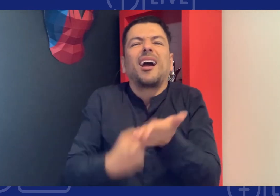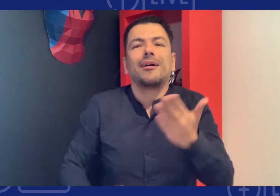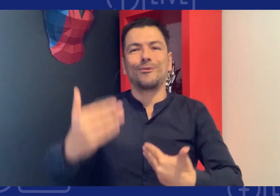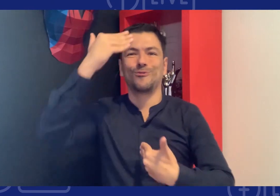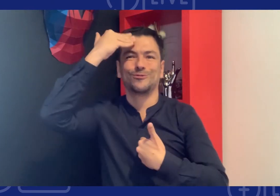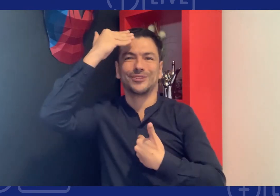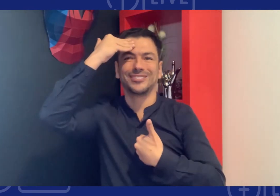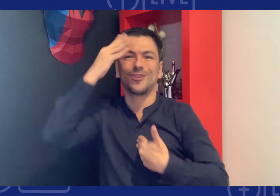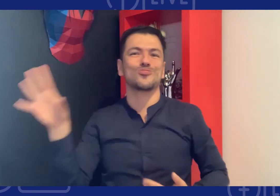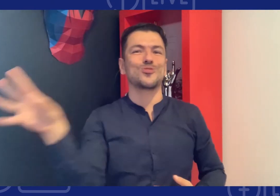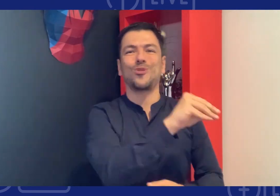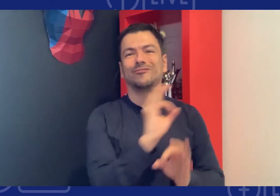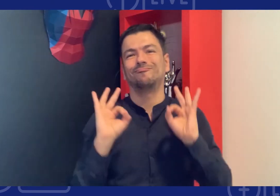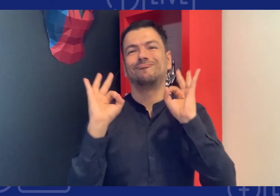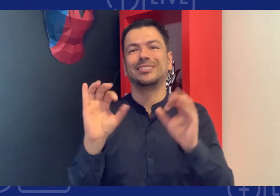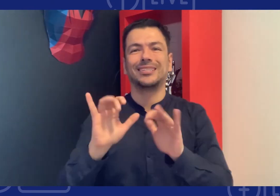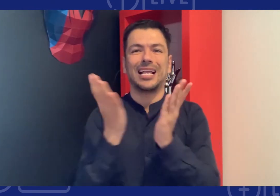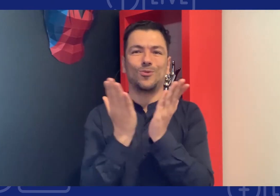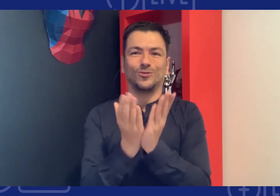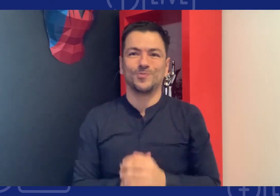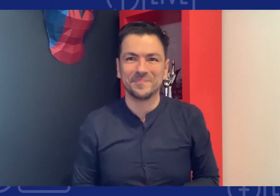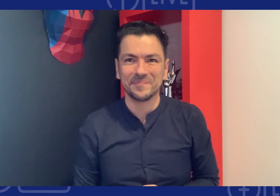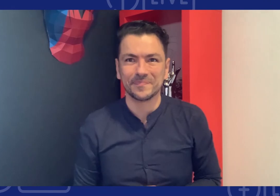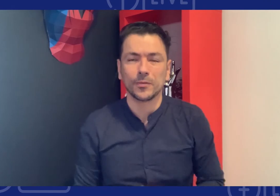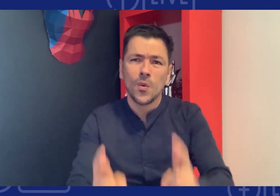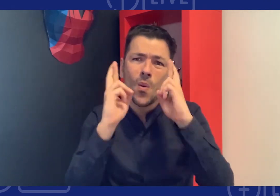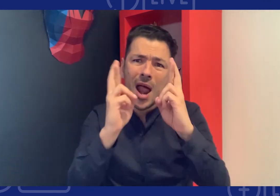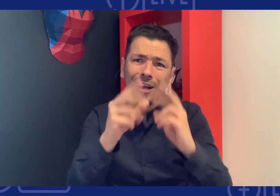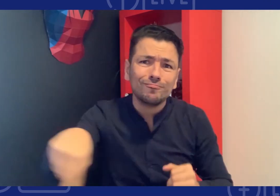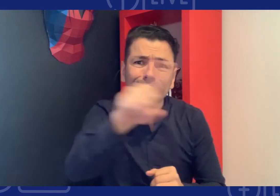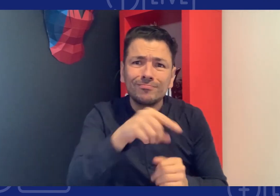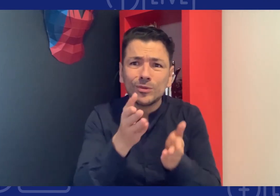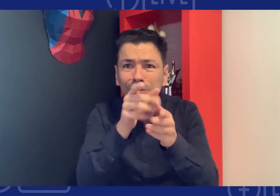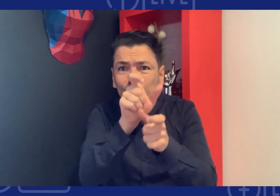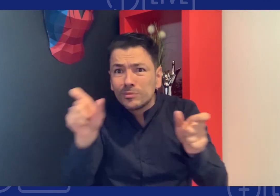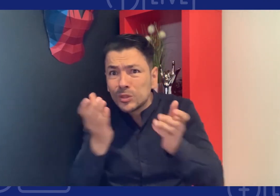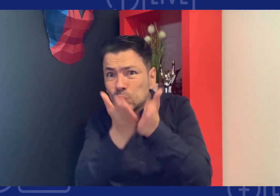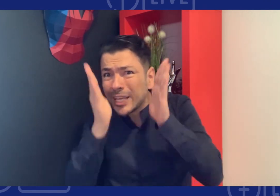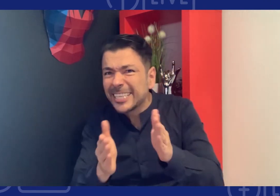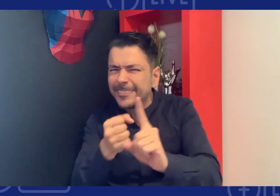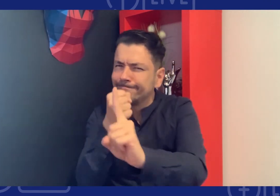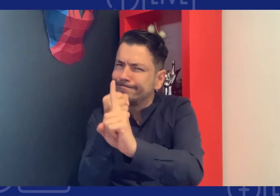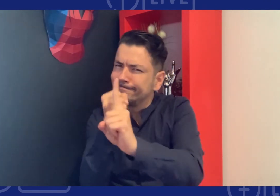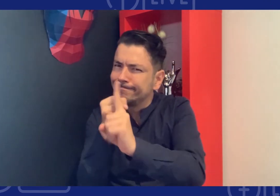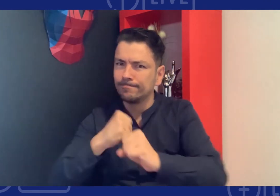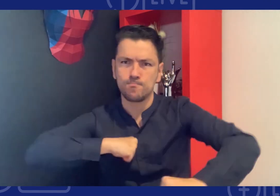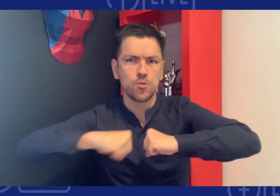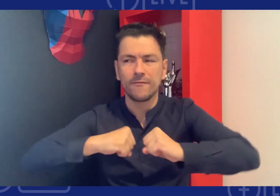una educación de calidad es importante que se tome conciencia al respecto en el sector de la educación que los